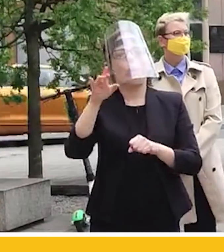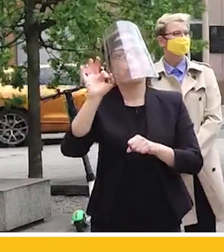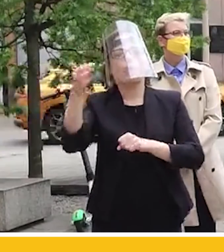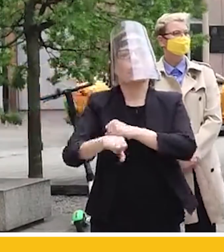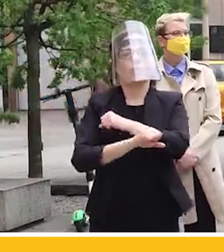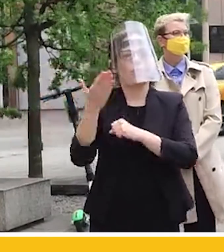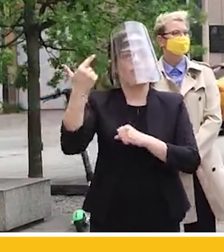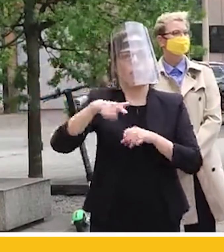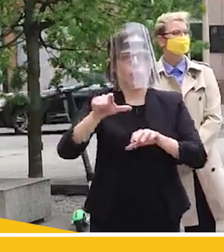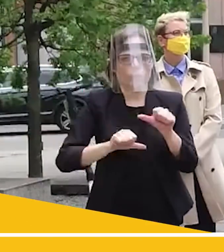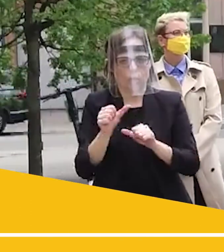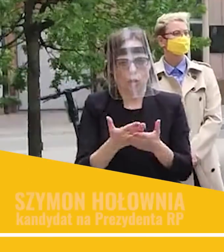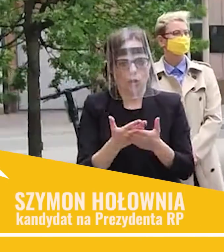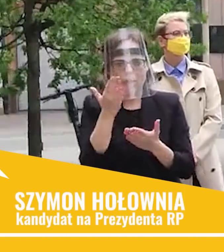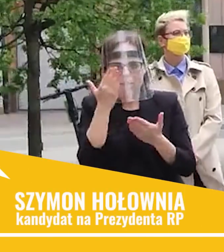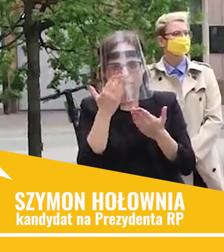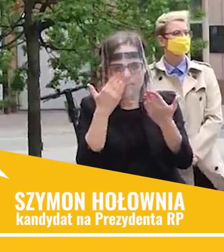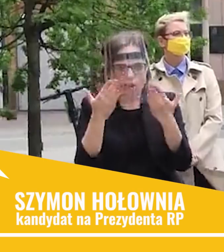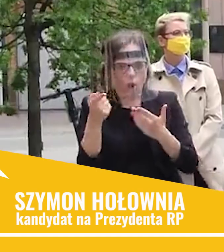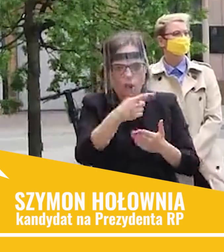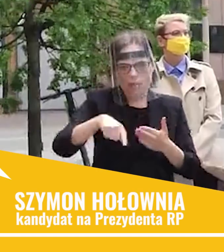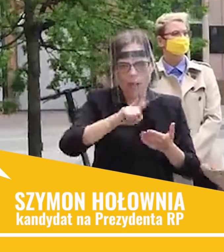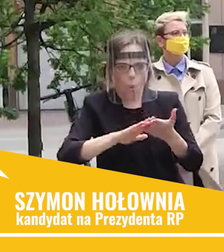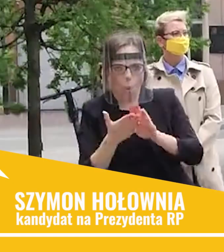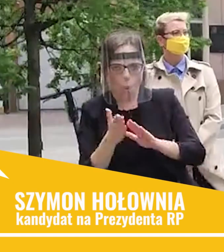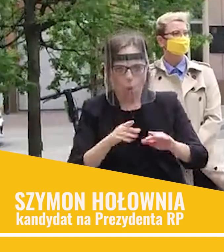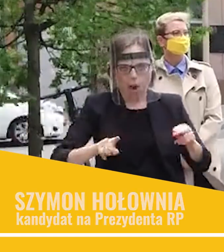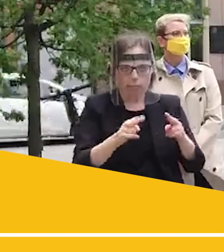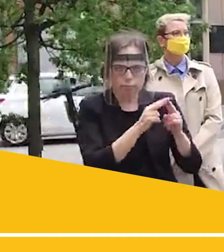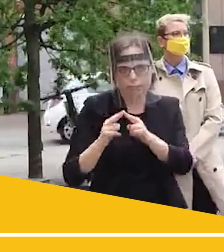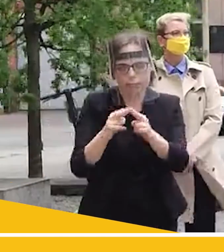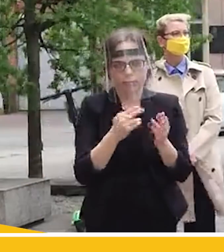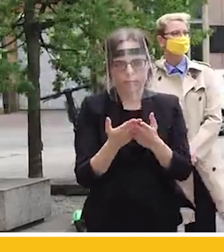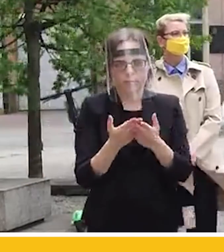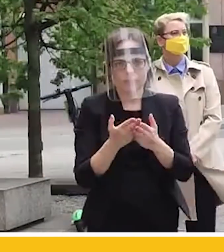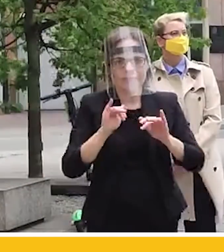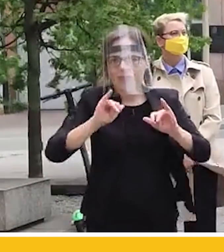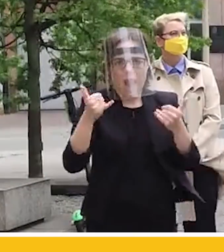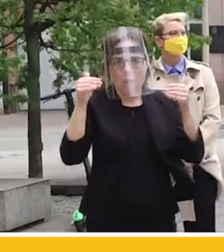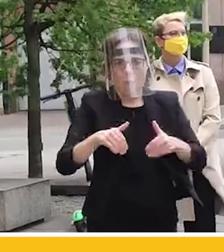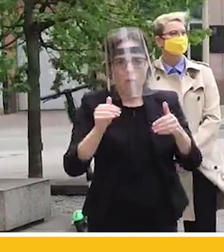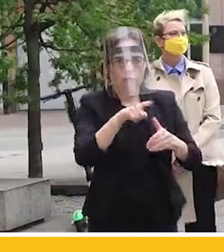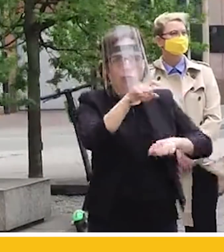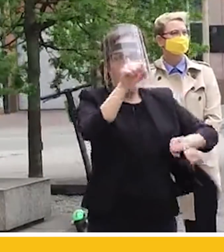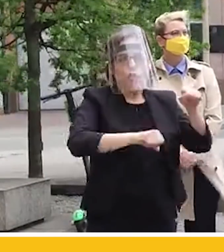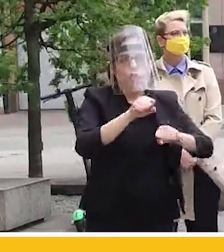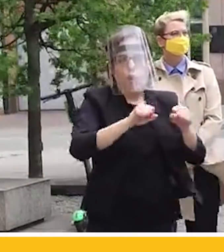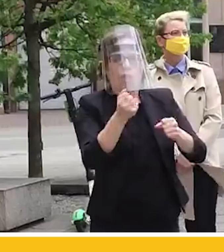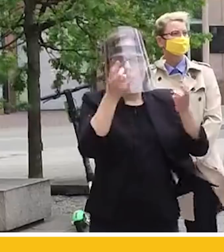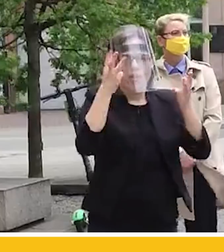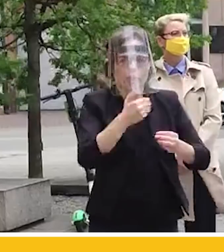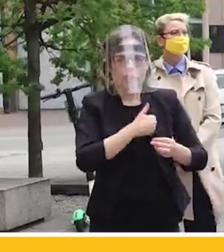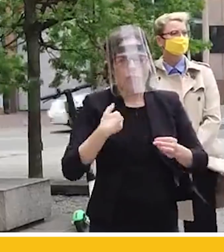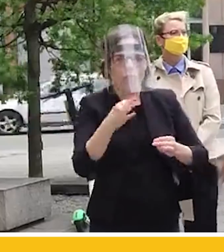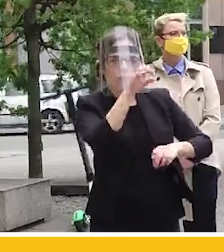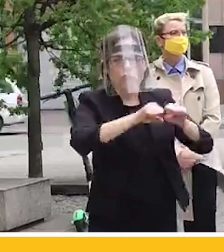A więc układ robi się układem domkniętym. Jak można zignorować wolę sędziów niezawisłego sądu, najważniejszego sądu w